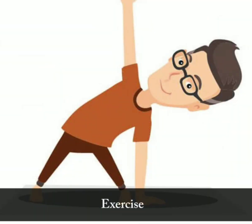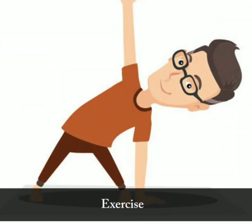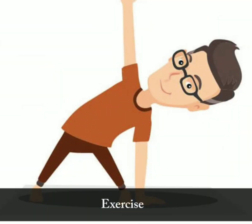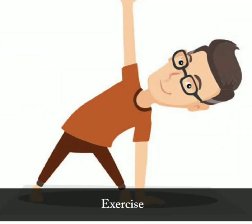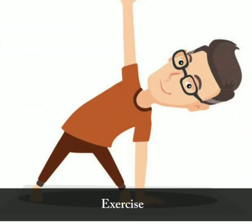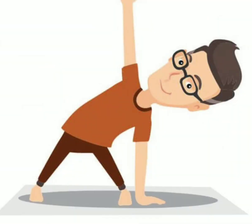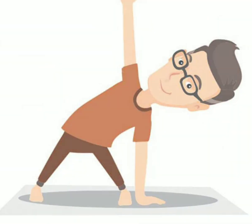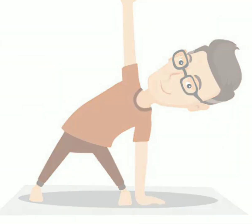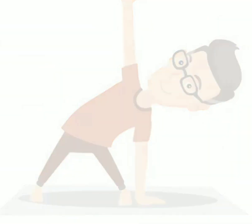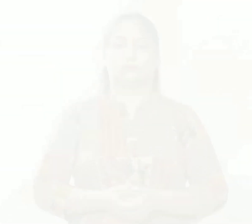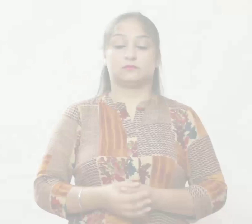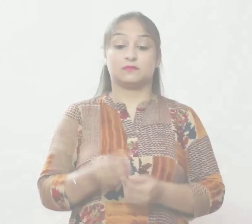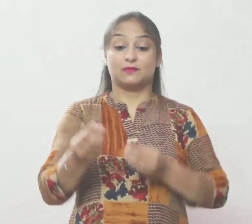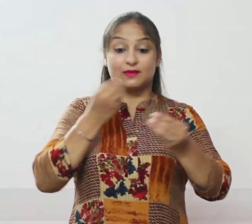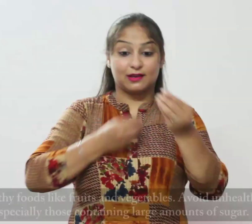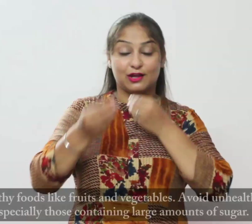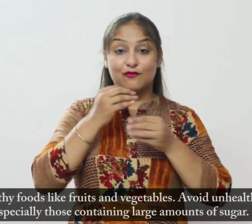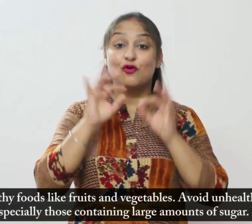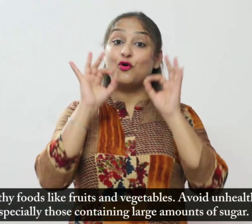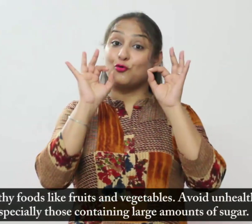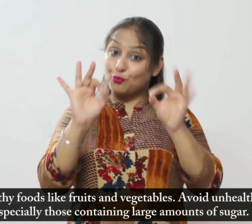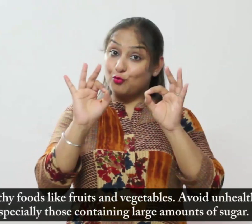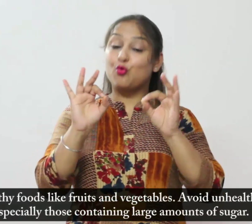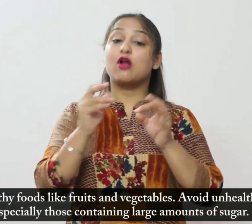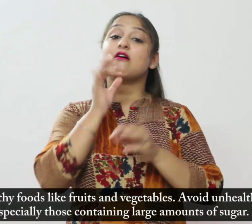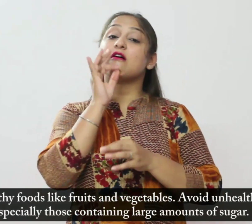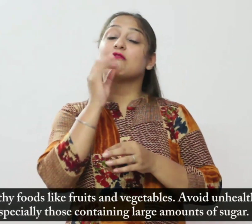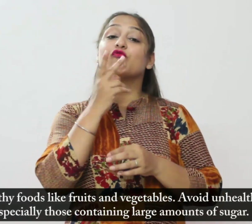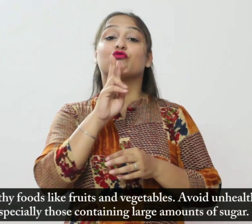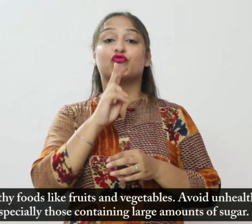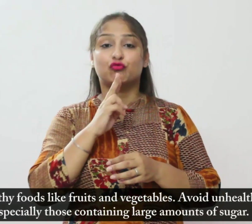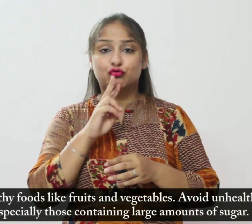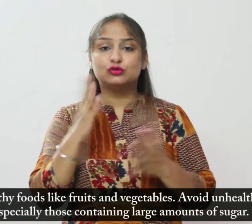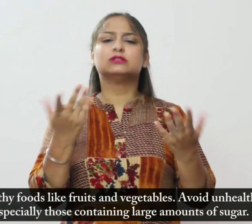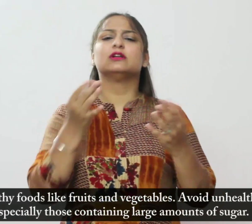फल और सब्जियों जैसे स्वस्त खाद्य पदार्थ खाएं।